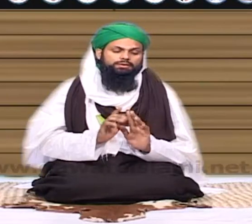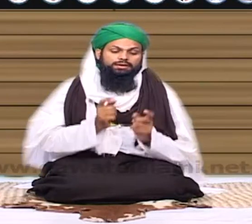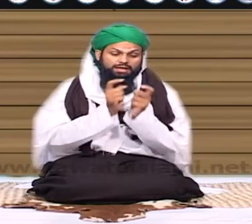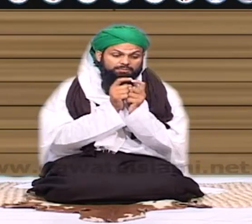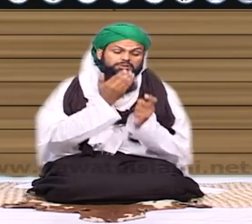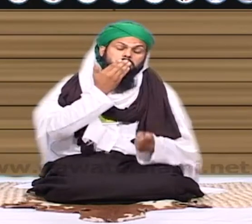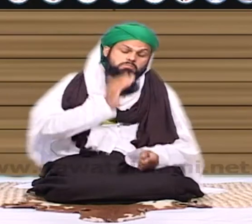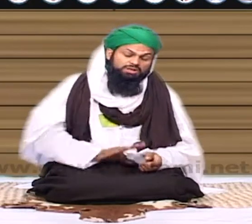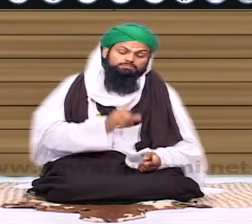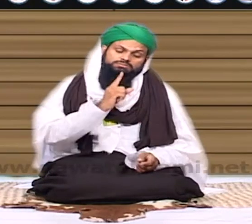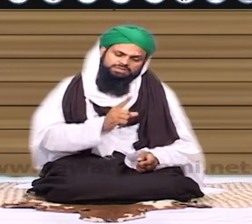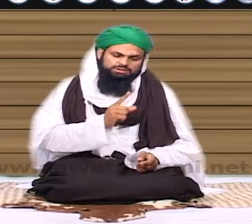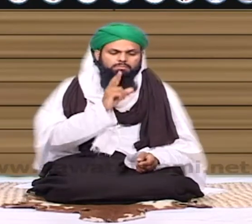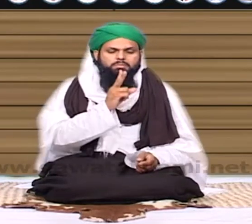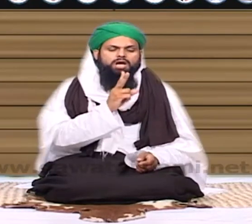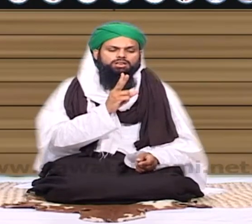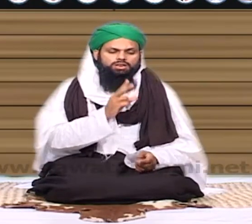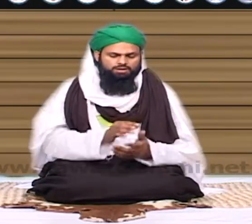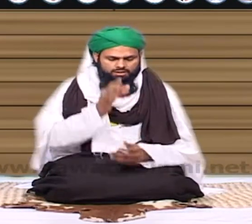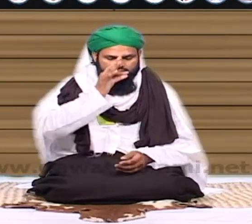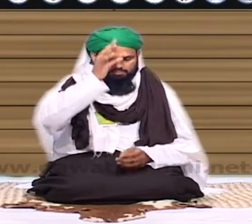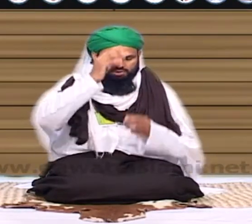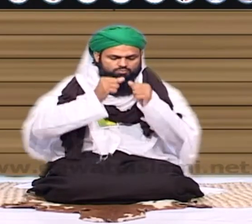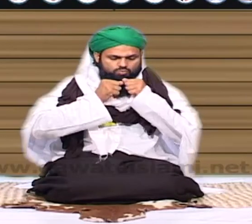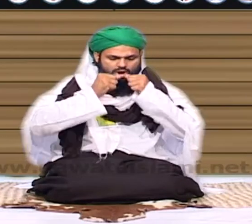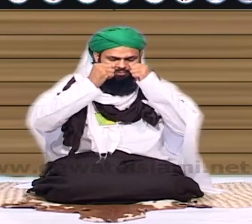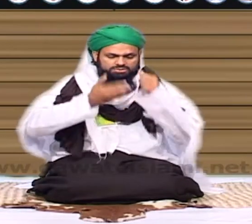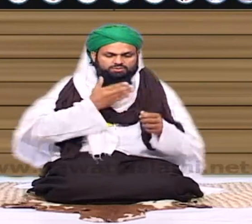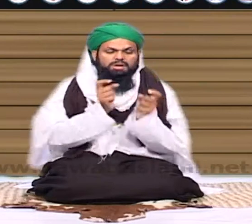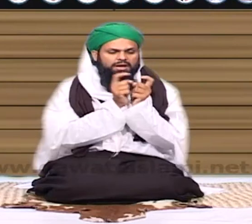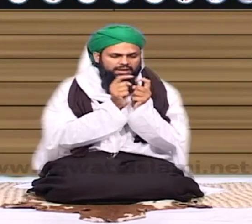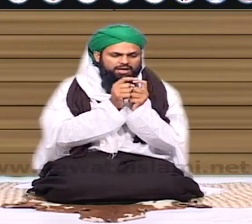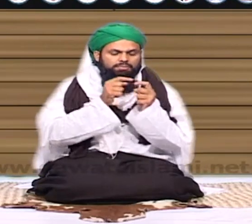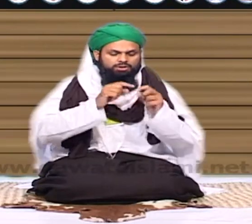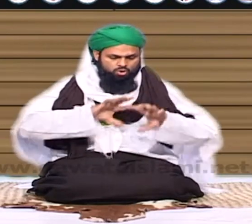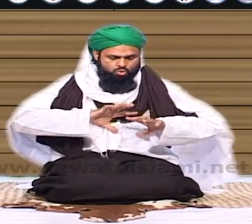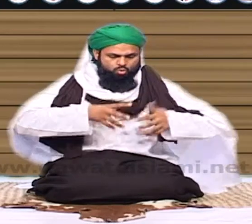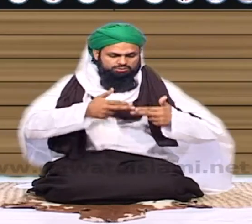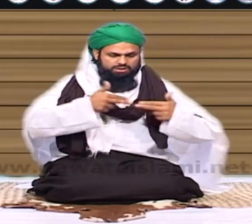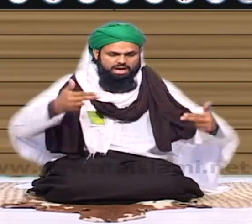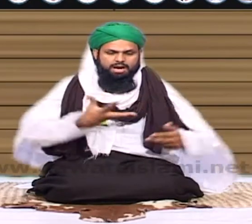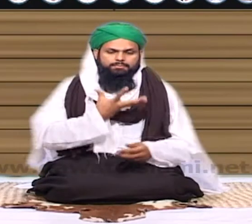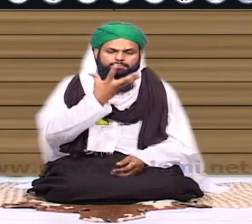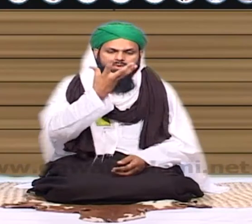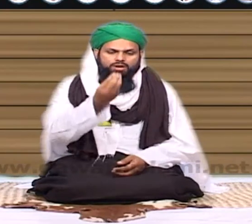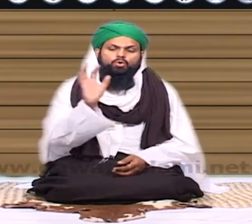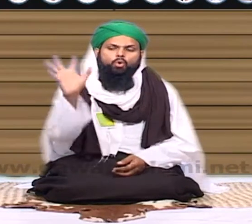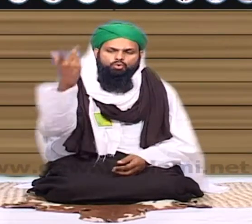غیبت کہتے ہی حقیقت کوئی سرکار مدینہ صلی اللہ علیہ وسلم نے جب غیبت کی مضمت فرمائی